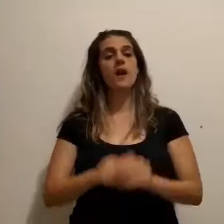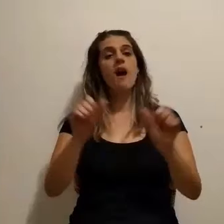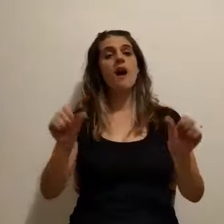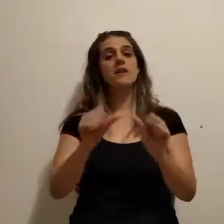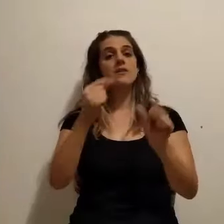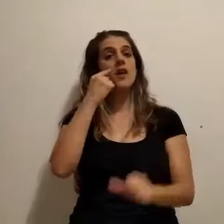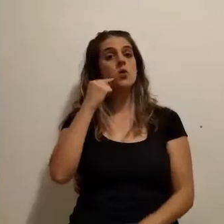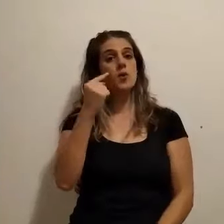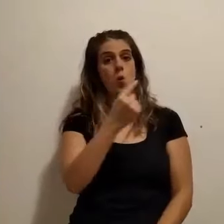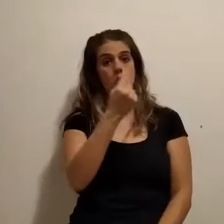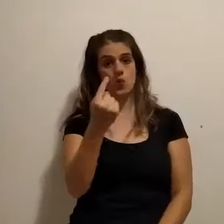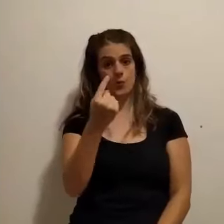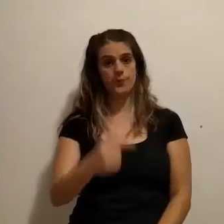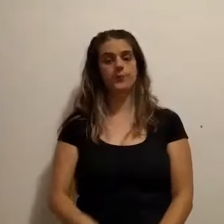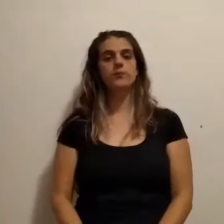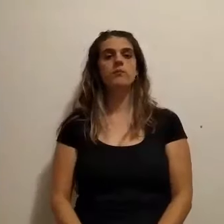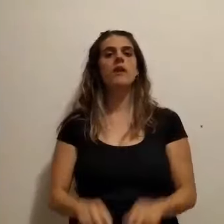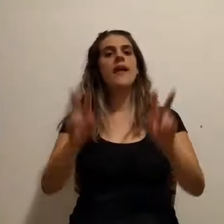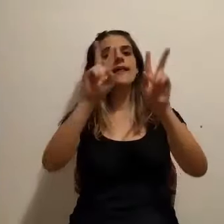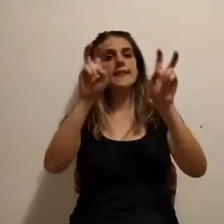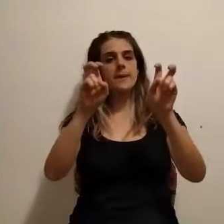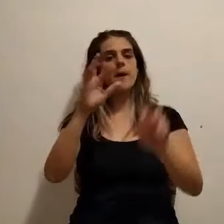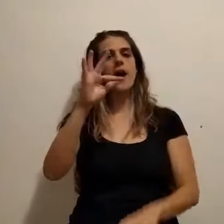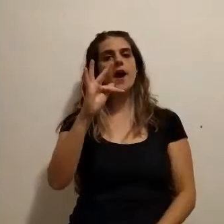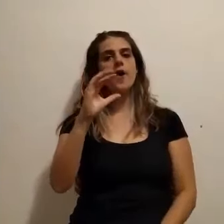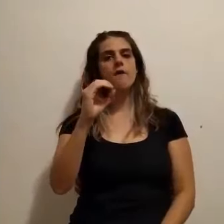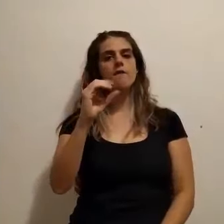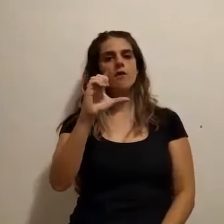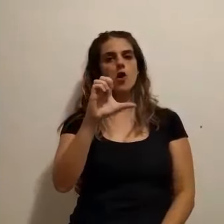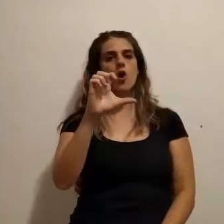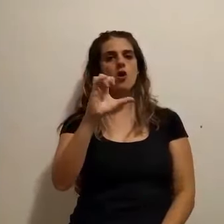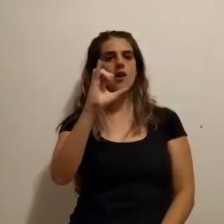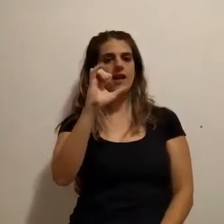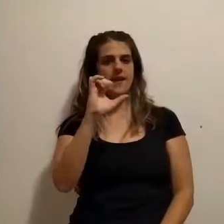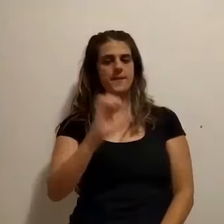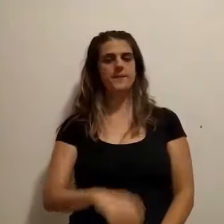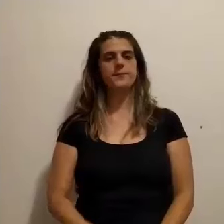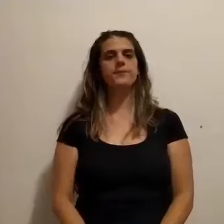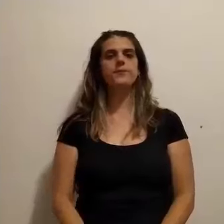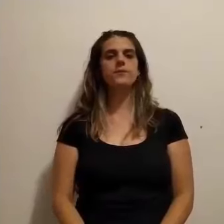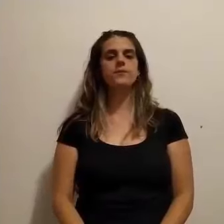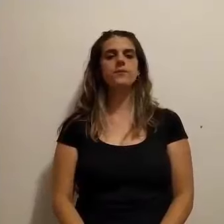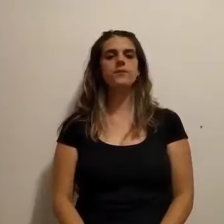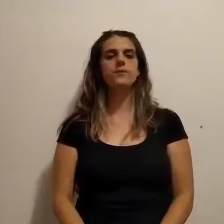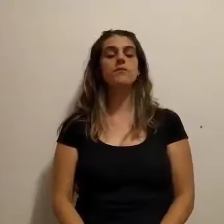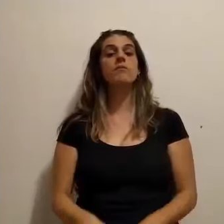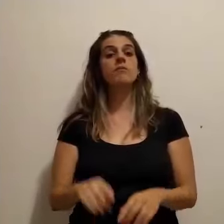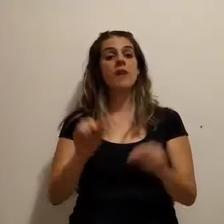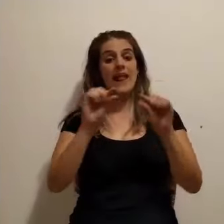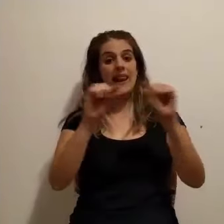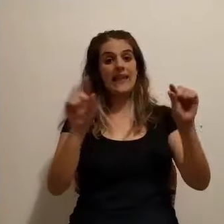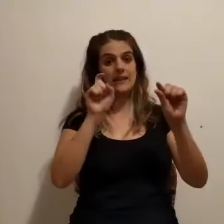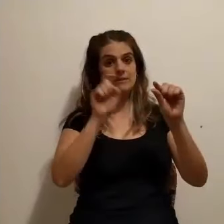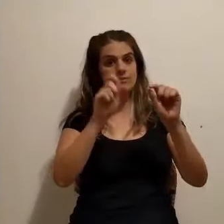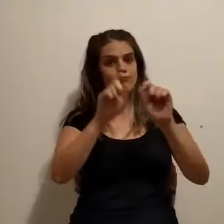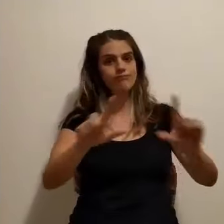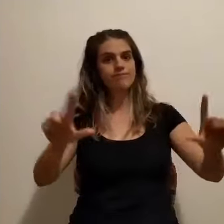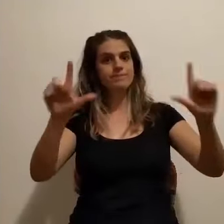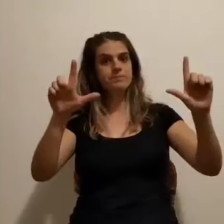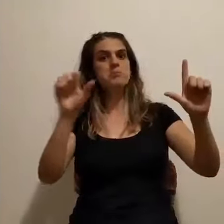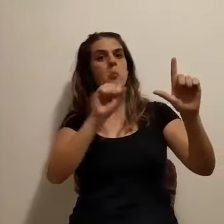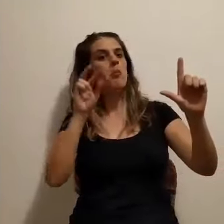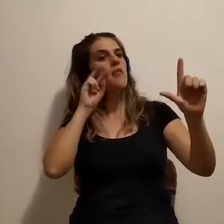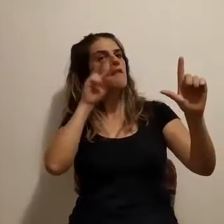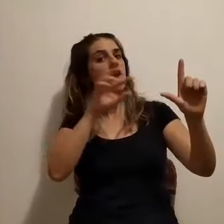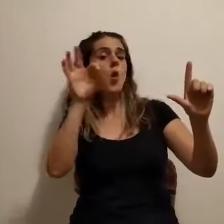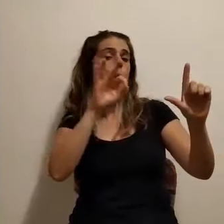Actividad número 1. Tema Foley. Desarrollo. En el siguiente link lo verán y o escucharán